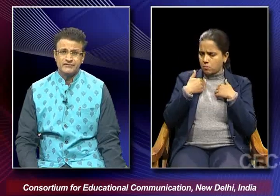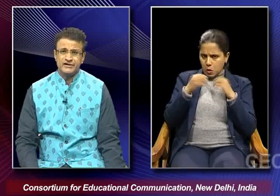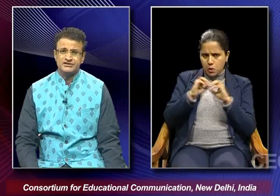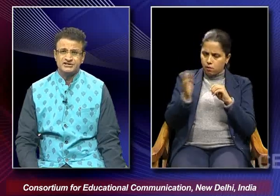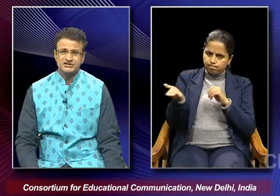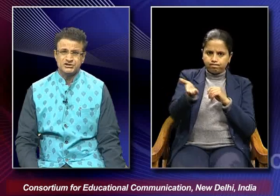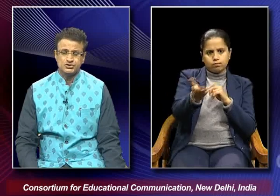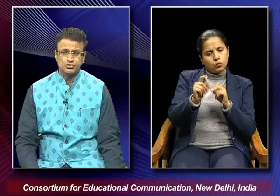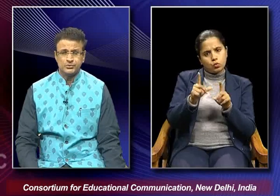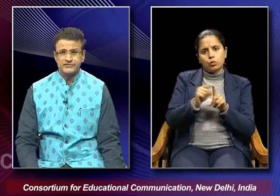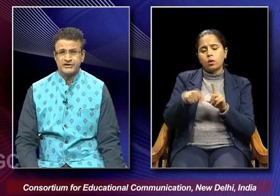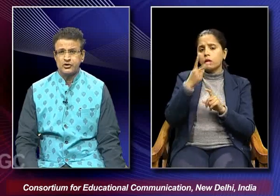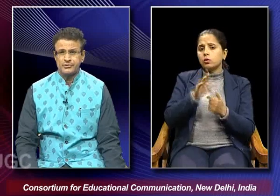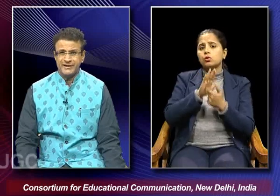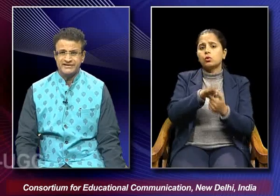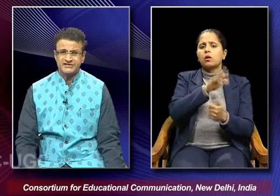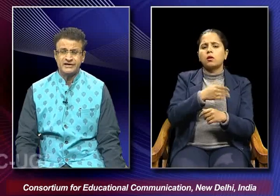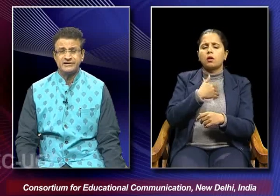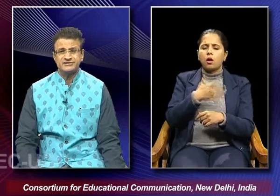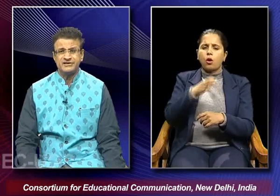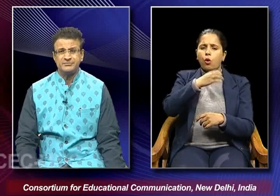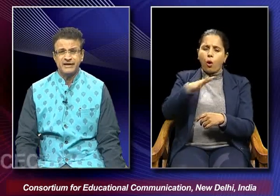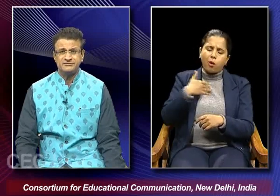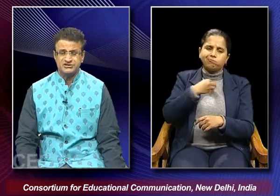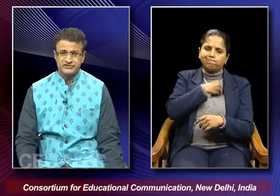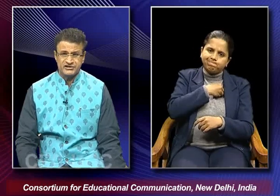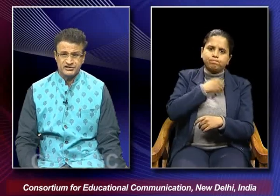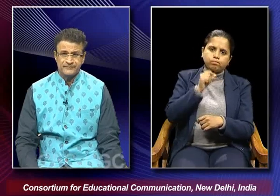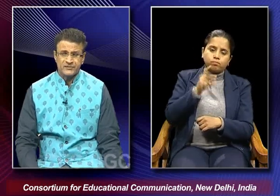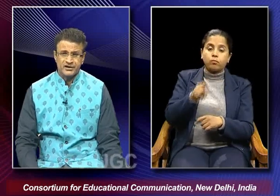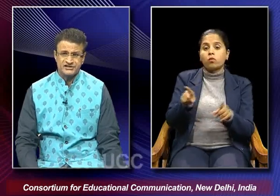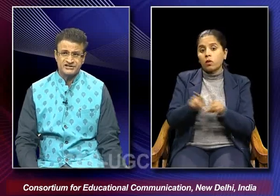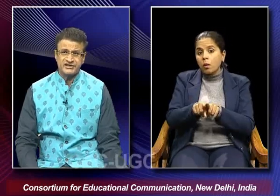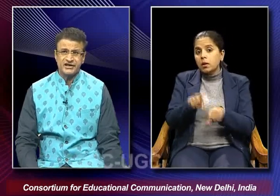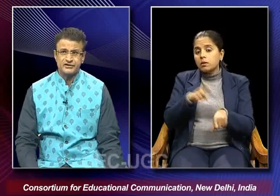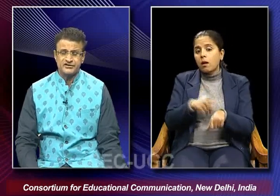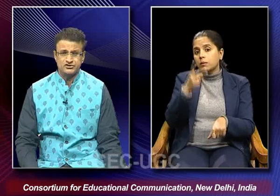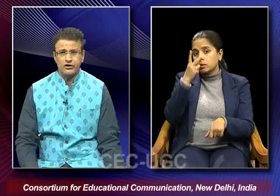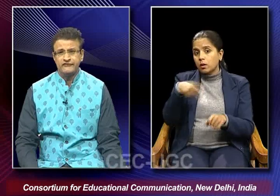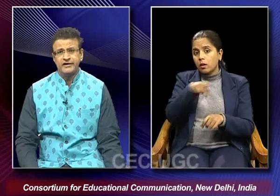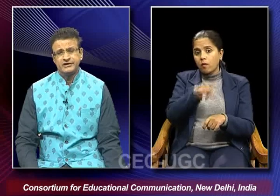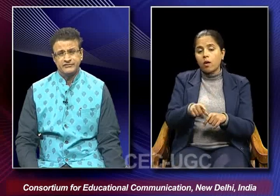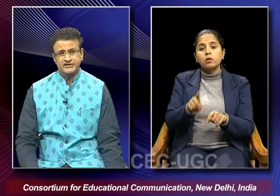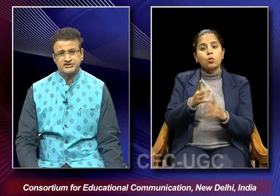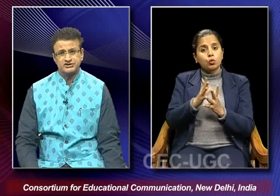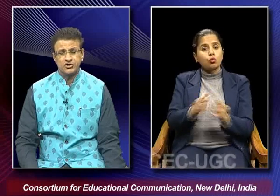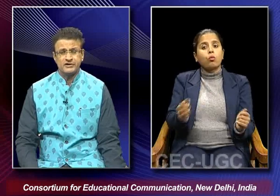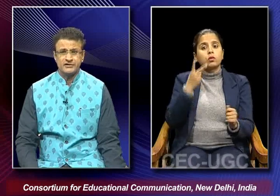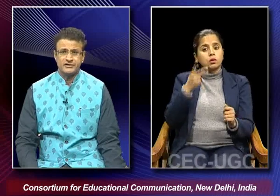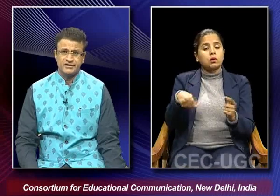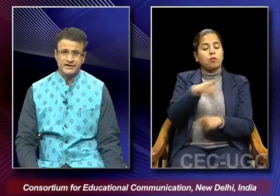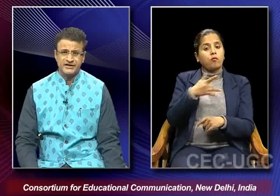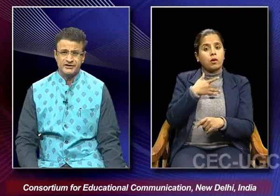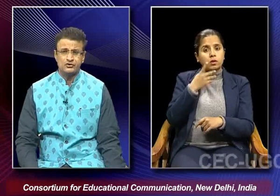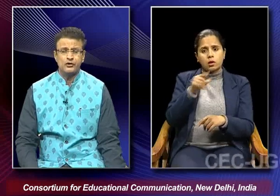in a way she is shown to be very compromising and at the same time she is very she has that kind of a resolve where she is not